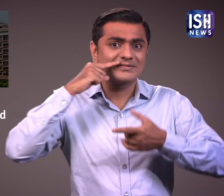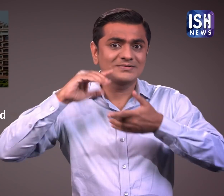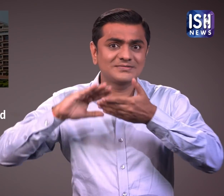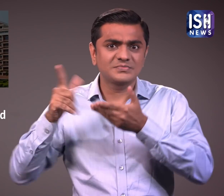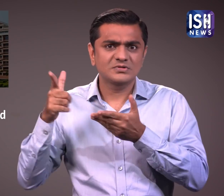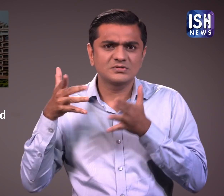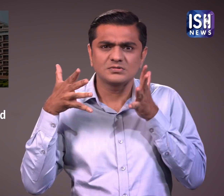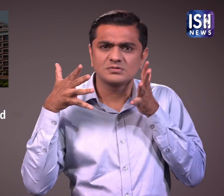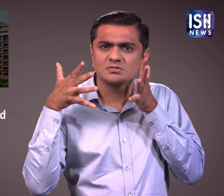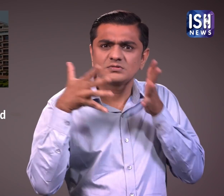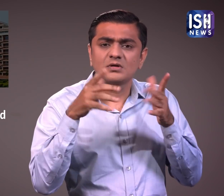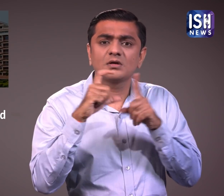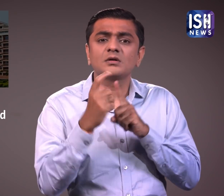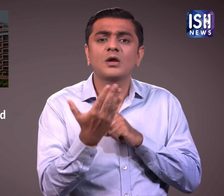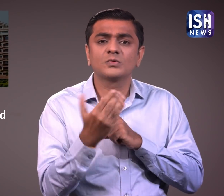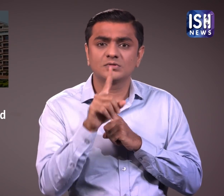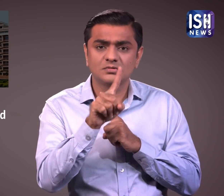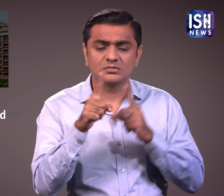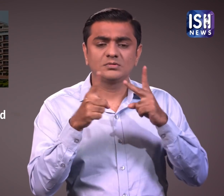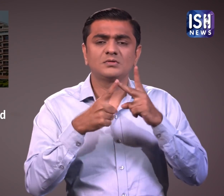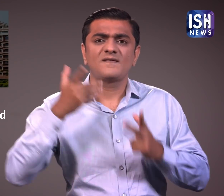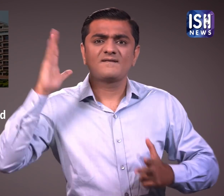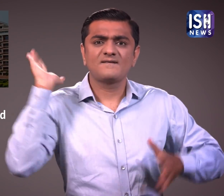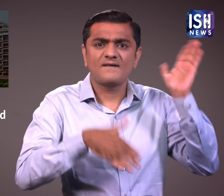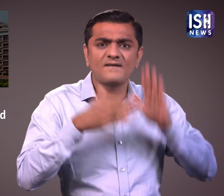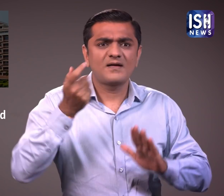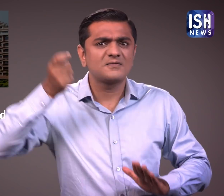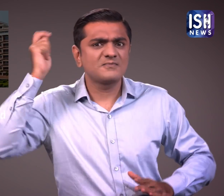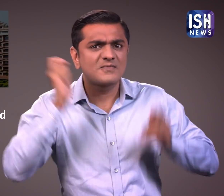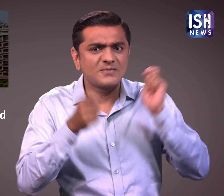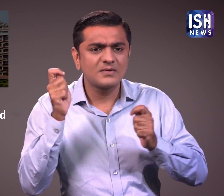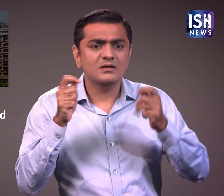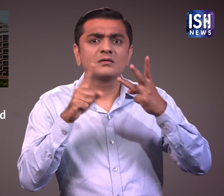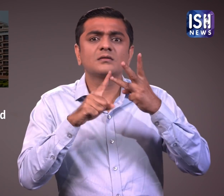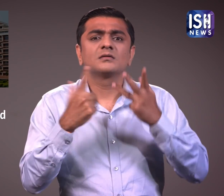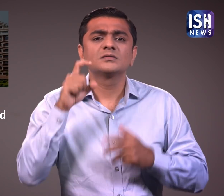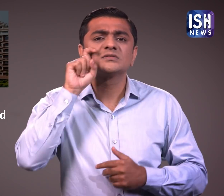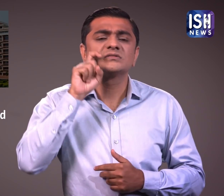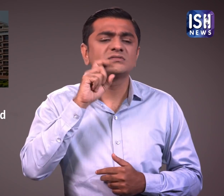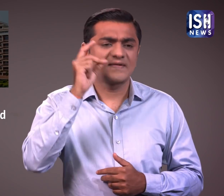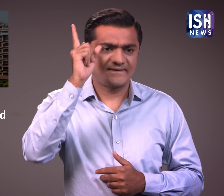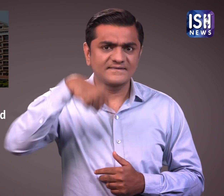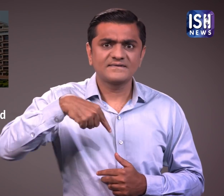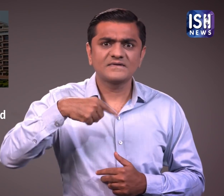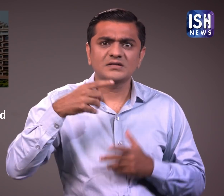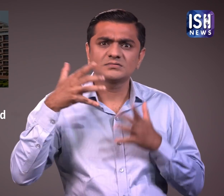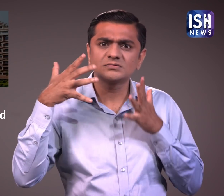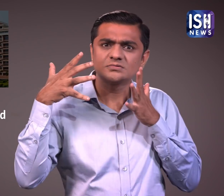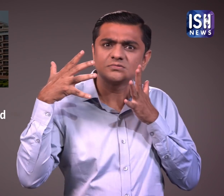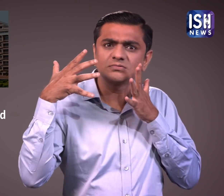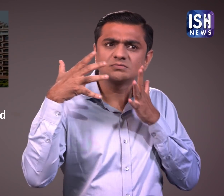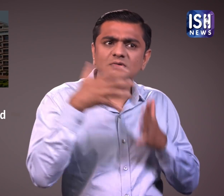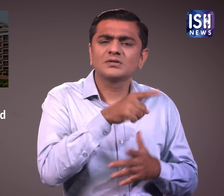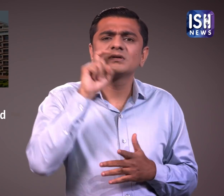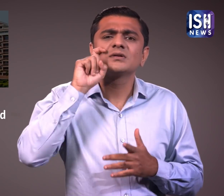उसे दहेज के लिए प्रतादित किया जा रहा था, पती द्वारा मारा पीटा जा रहा था और उसके मना करने पर भी उसके साथ